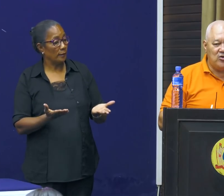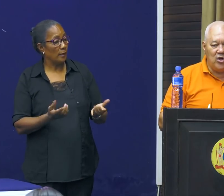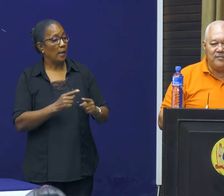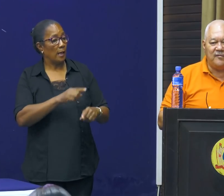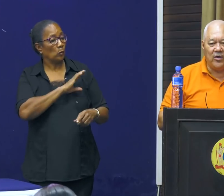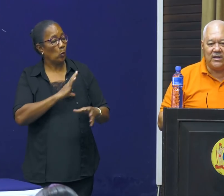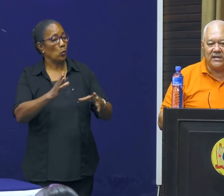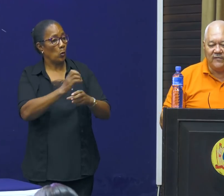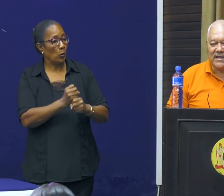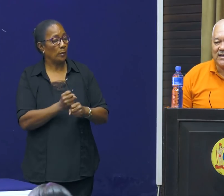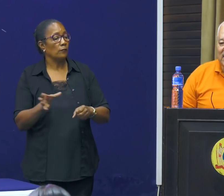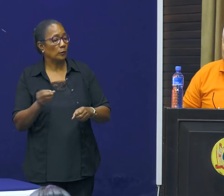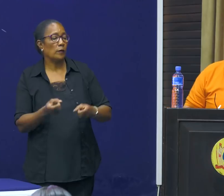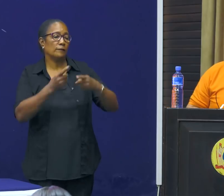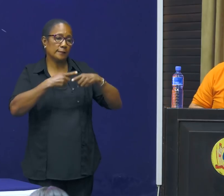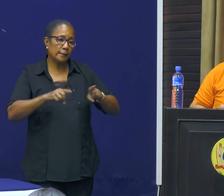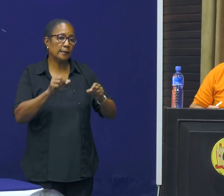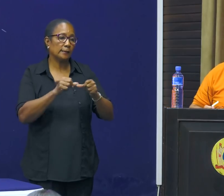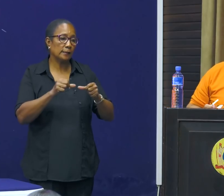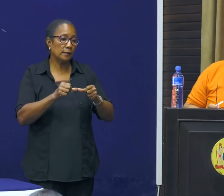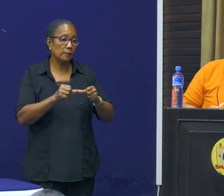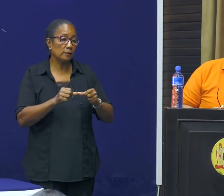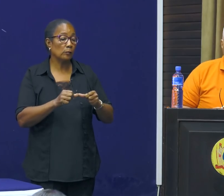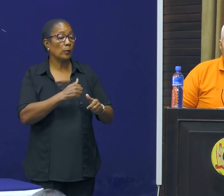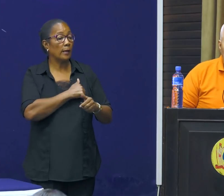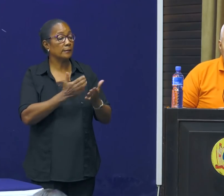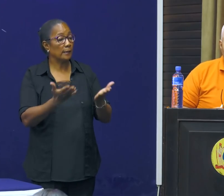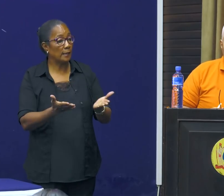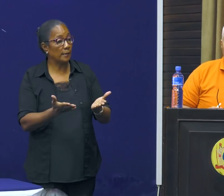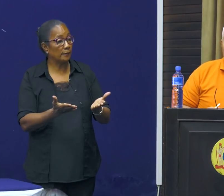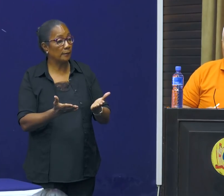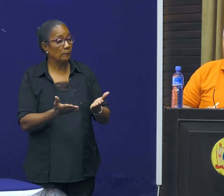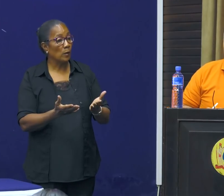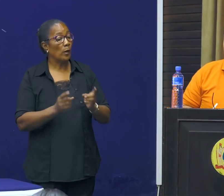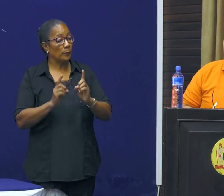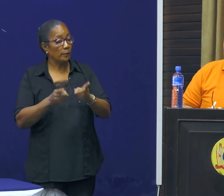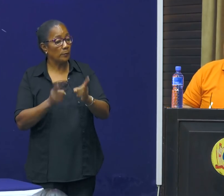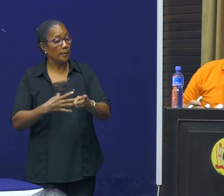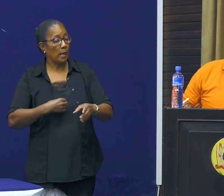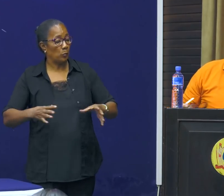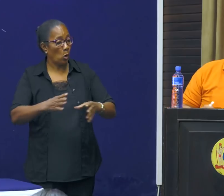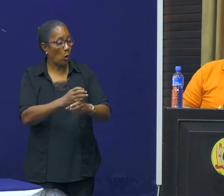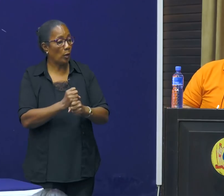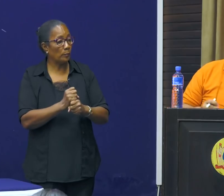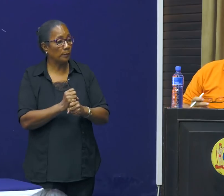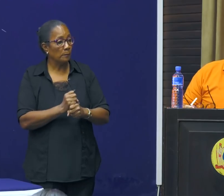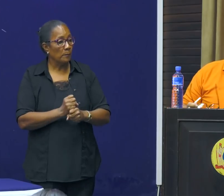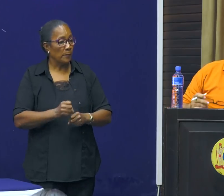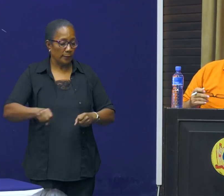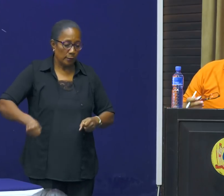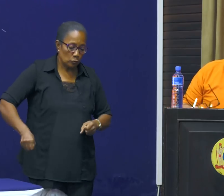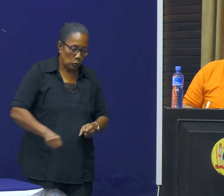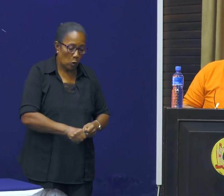En er was hulp vanuit de diverse diensten, zoals het leger, waarbij dus de militairen hebben geholpen met het sjouwen